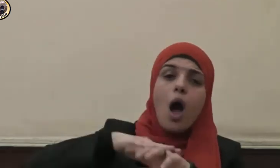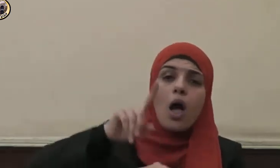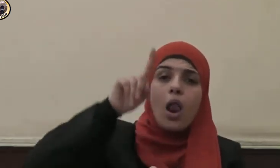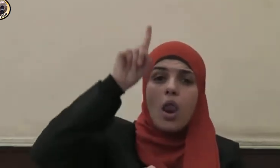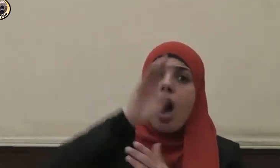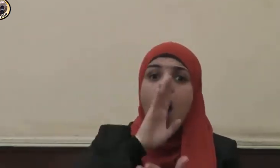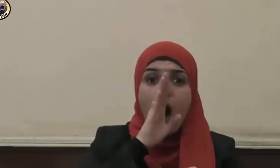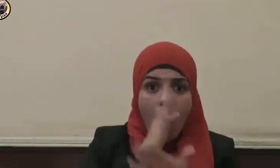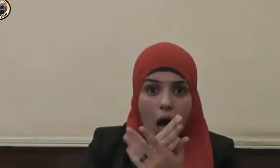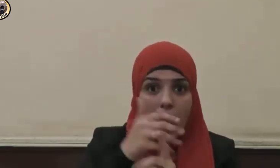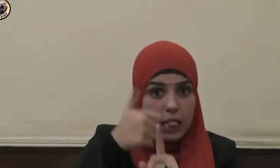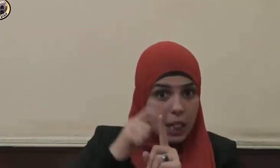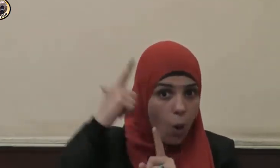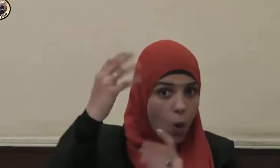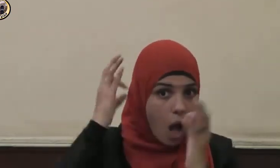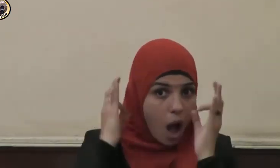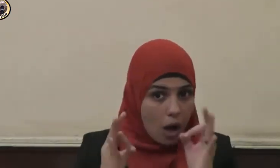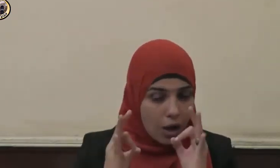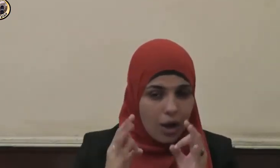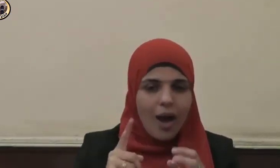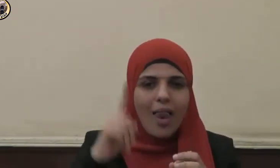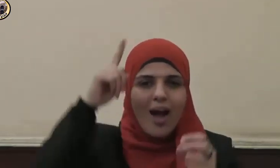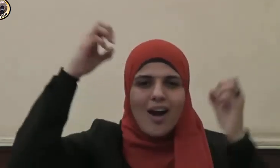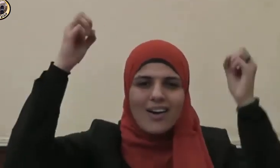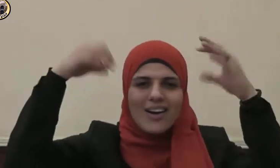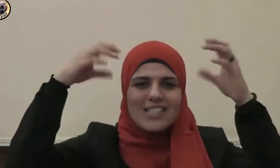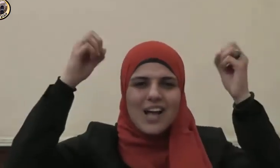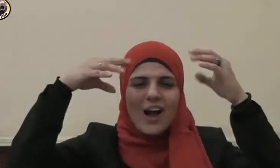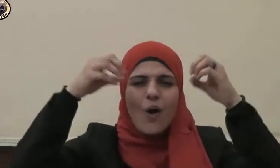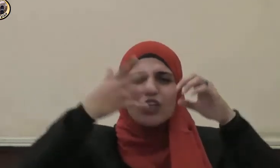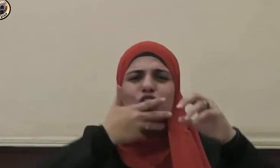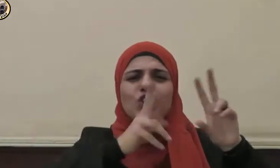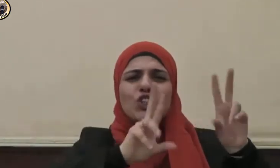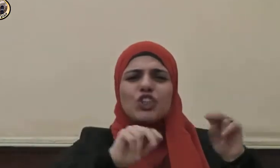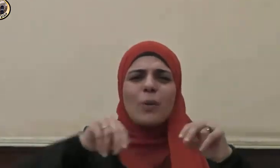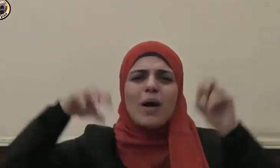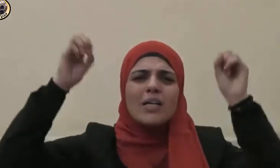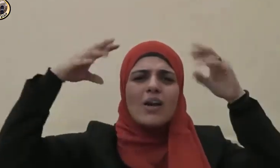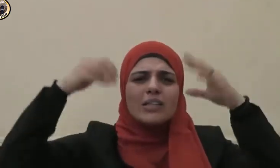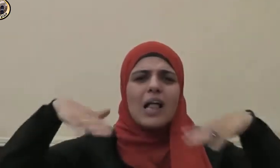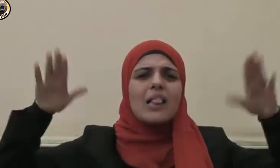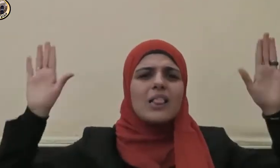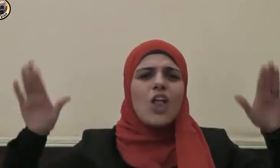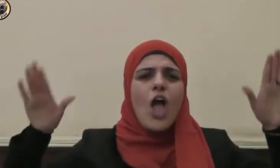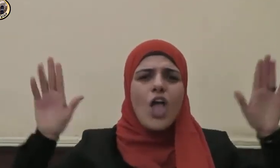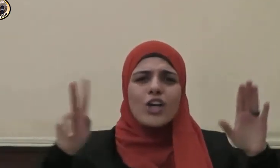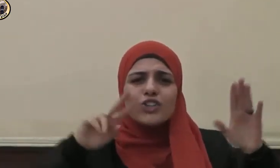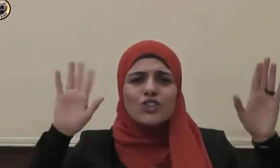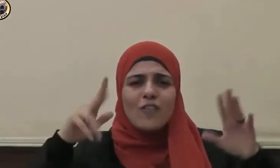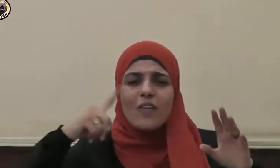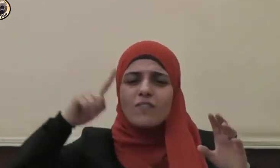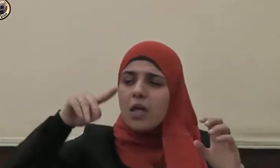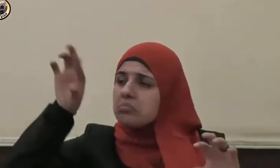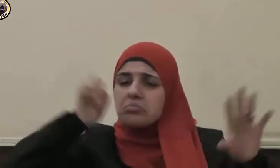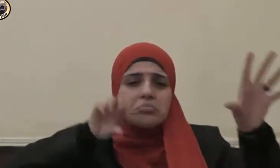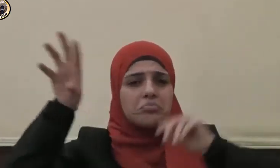توكله لرزقكم كما يرزق الطير تغدو خماصا وتروح